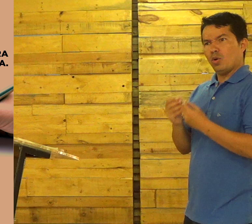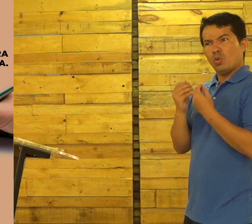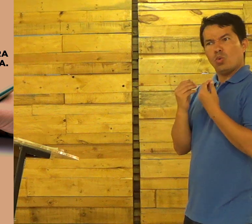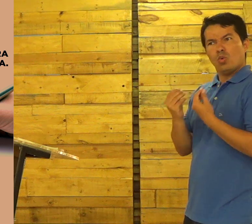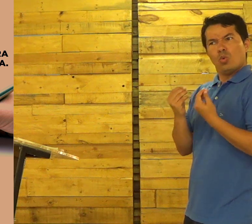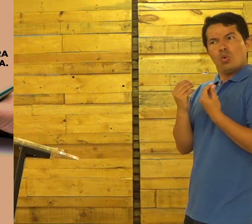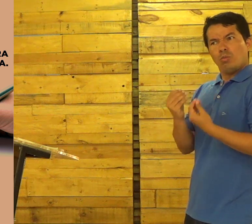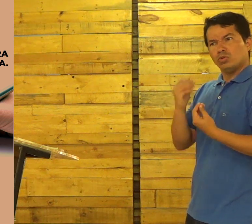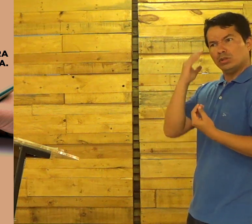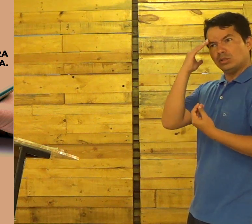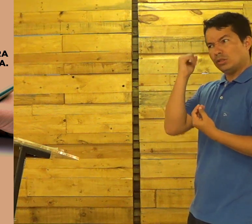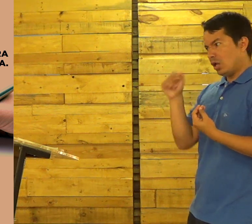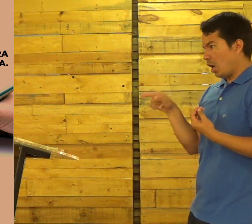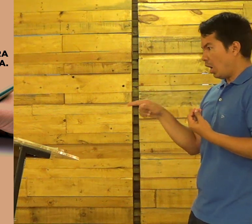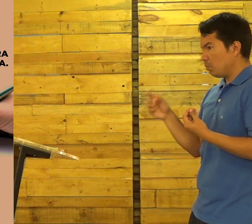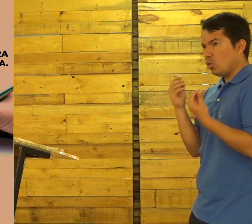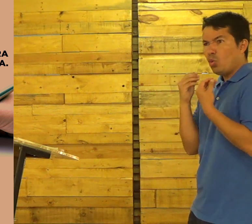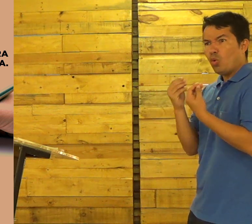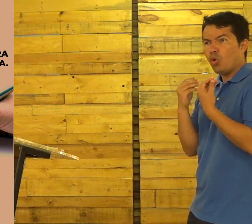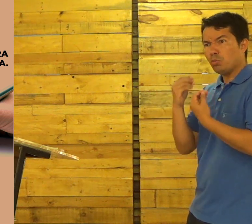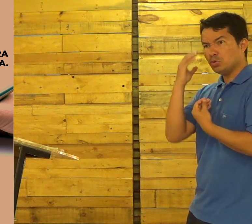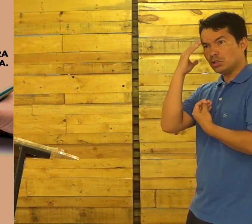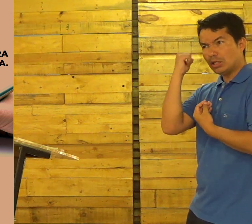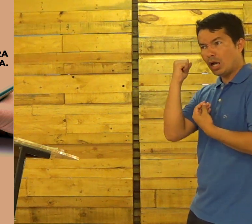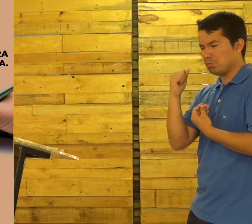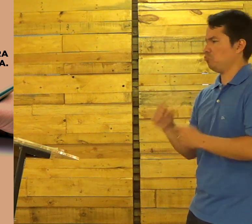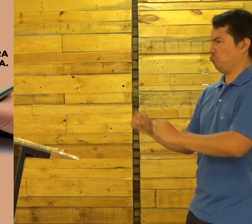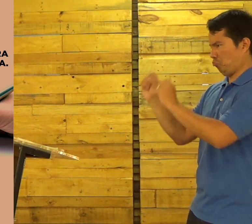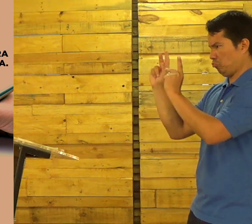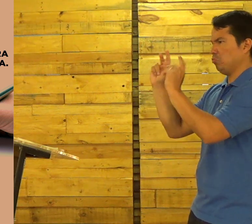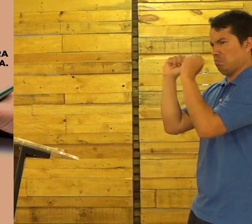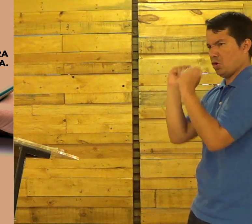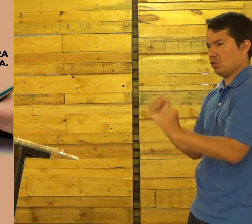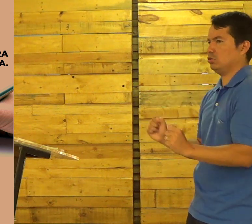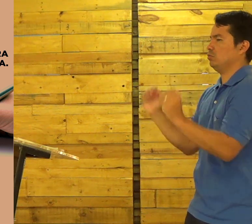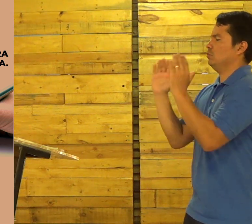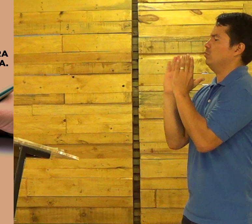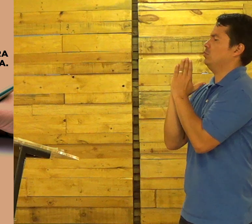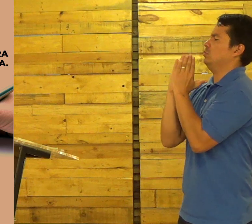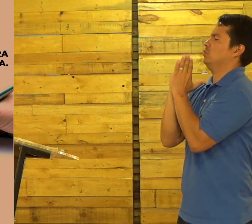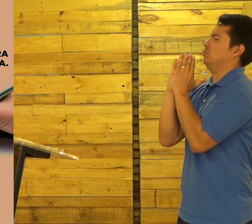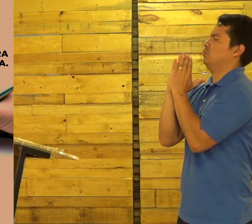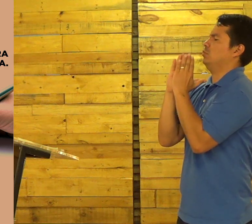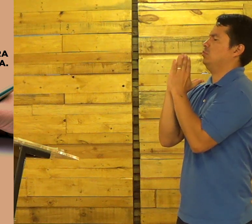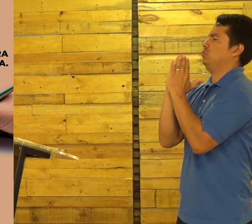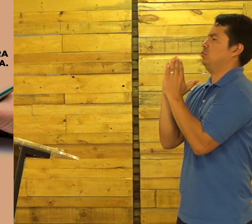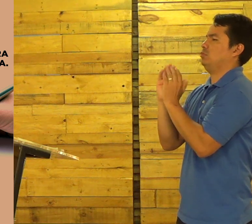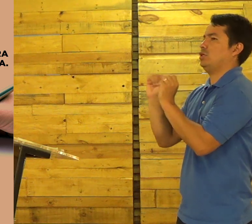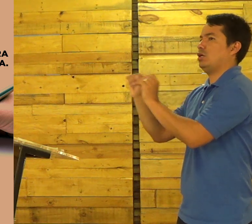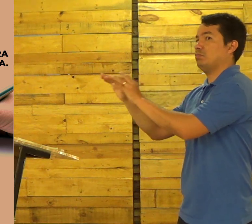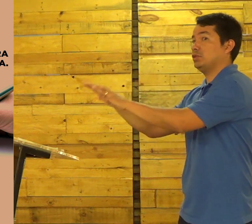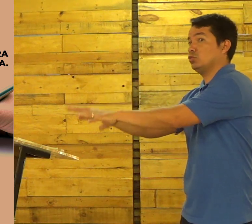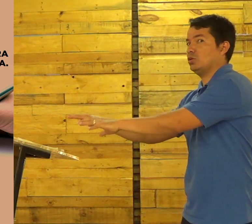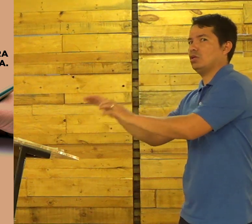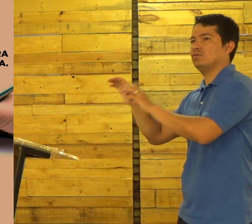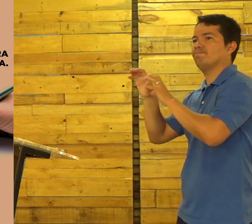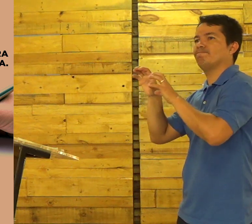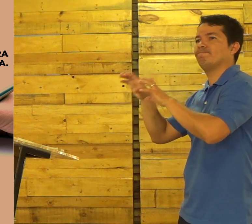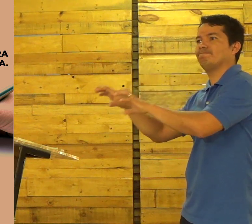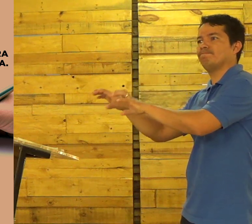Eu Como você sabe Que eu sou cliente Tudo bem Posso olhar E você Tem a oportunidade